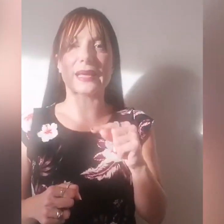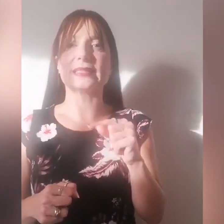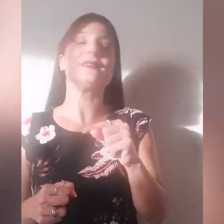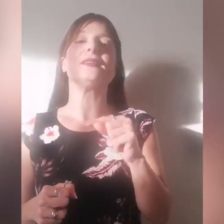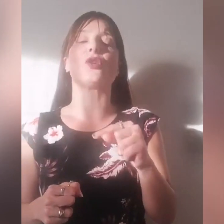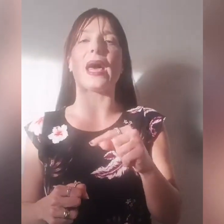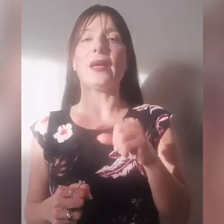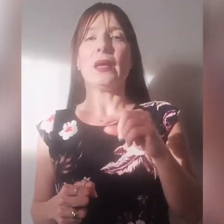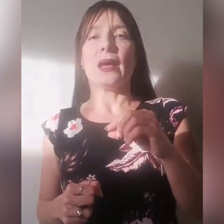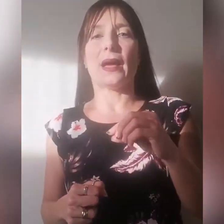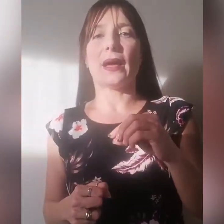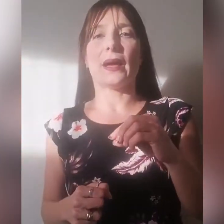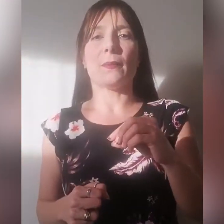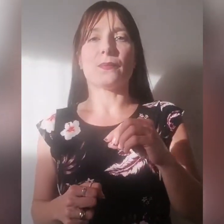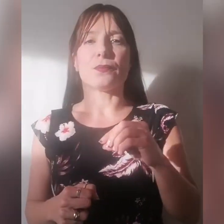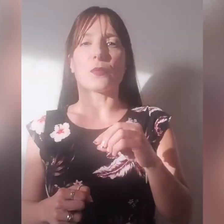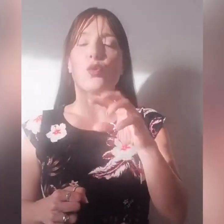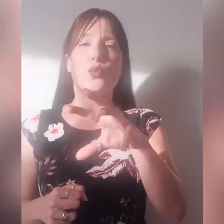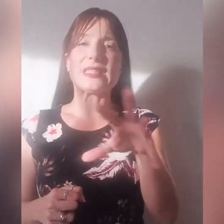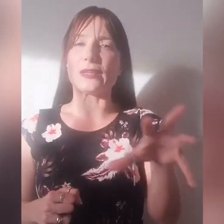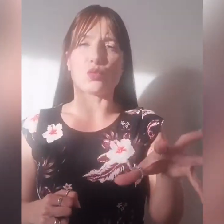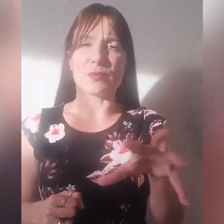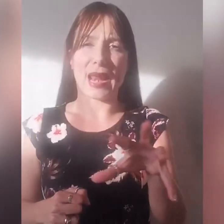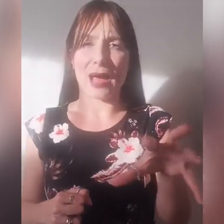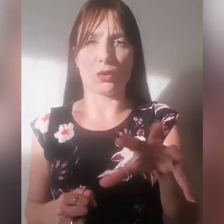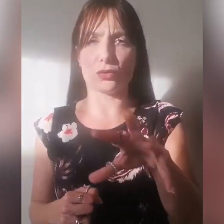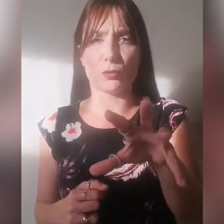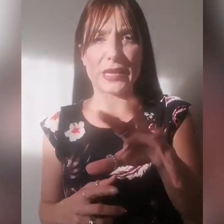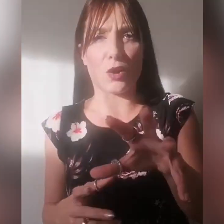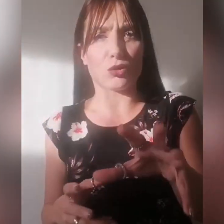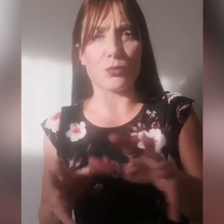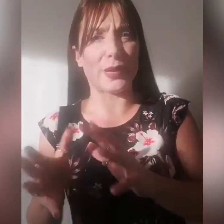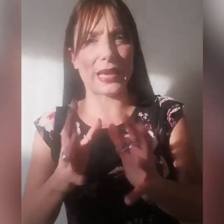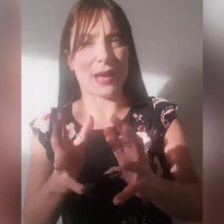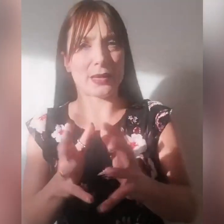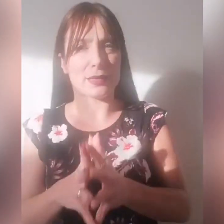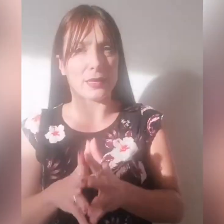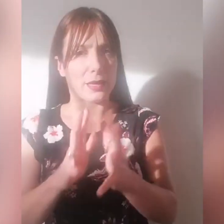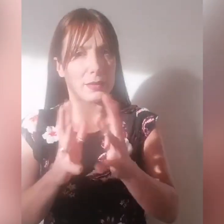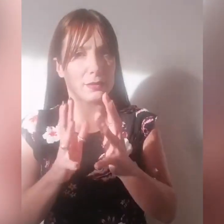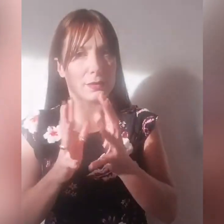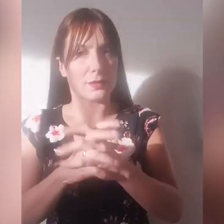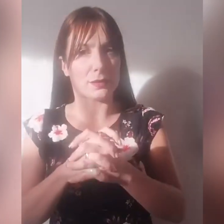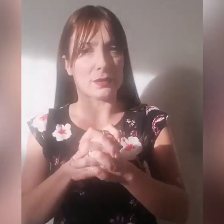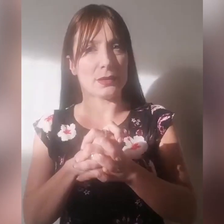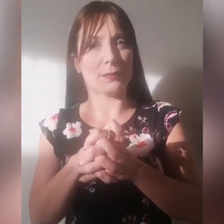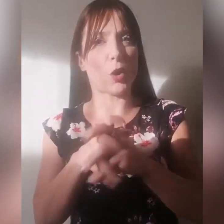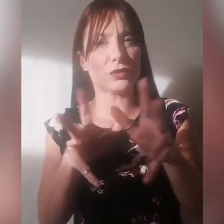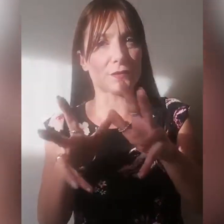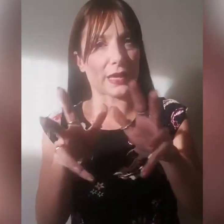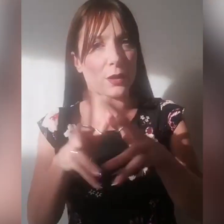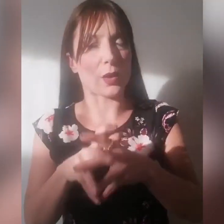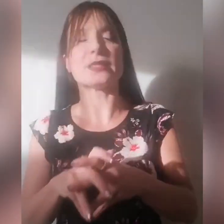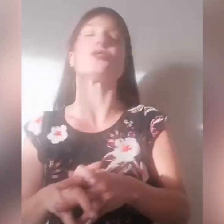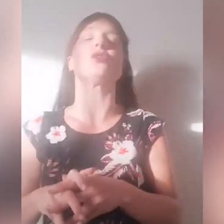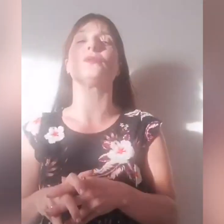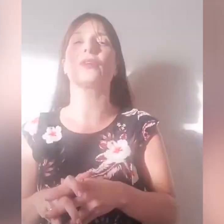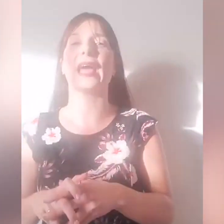che si intitola conquista il tuo miracolo, non mi ricordo più bene ma il motive è questo, ok?